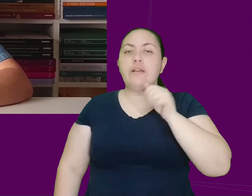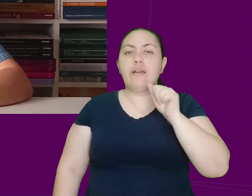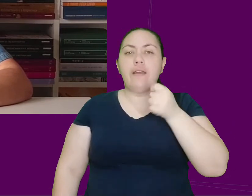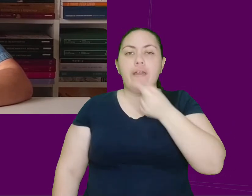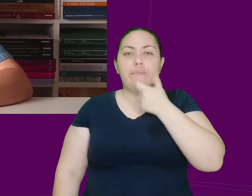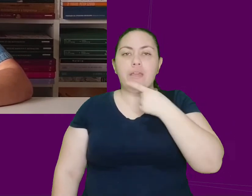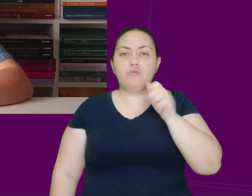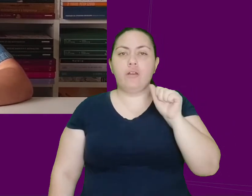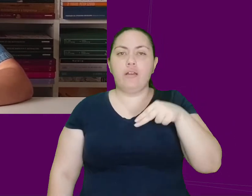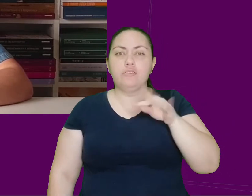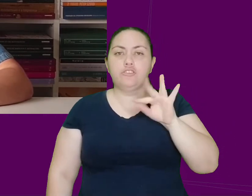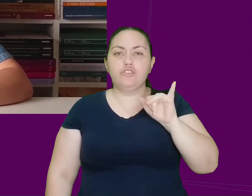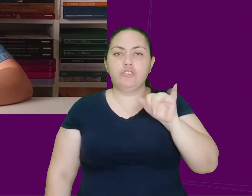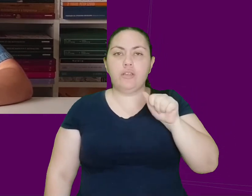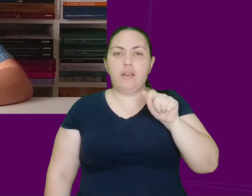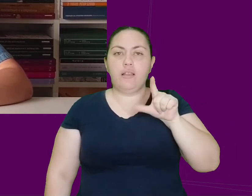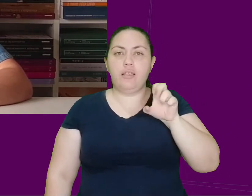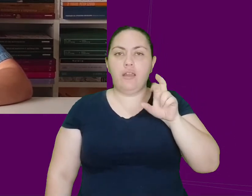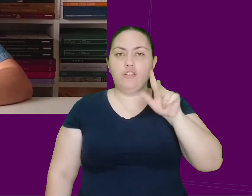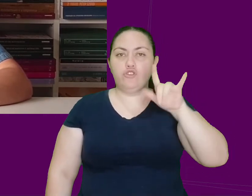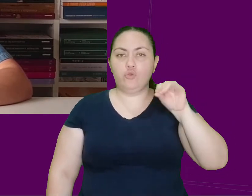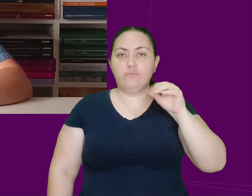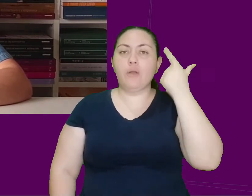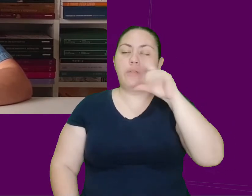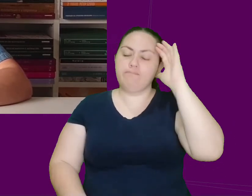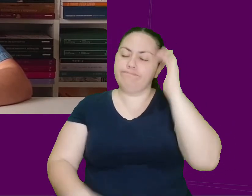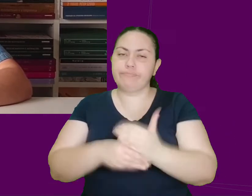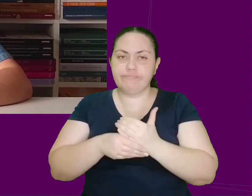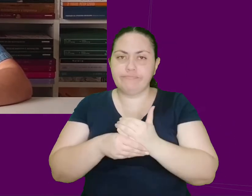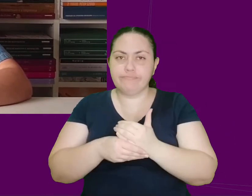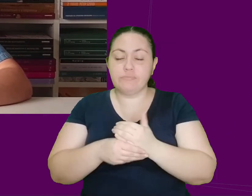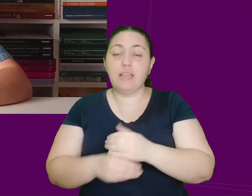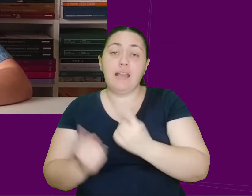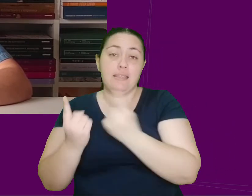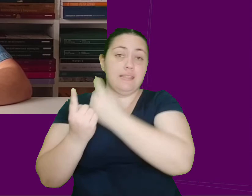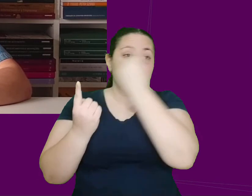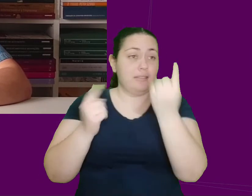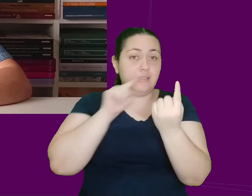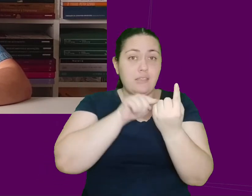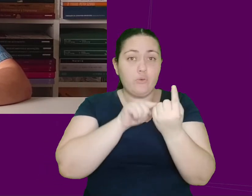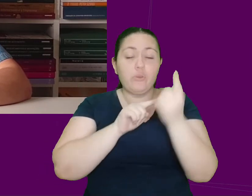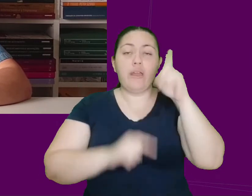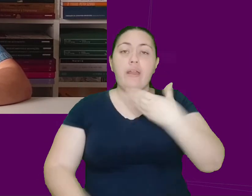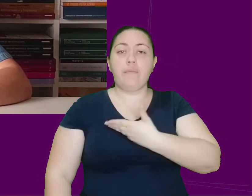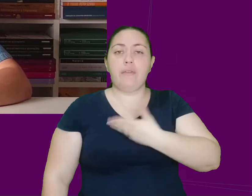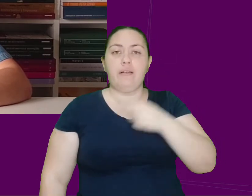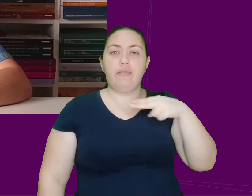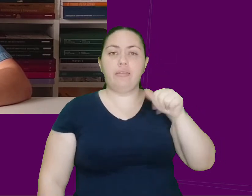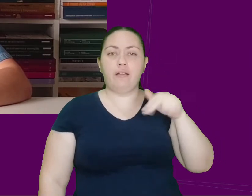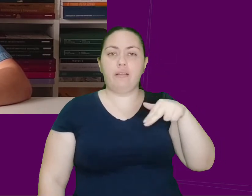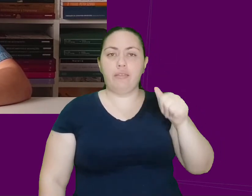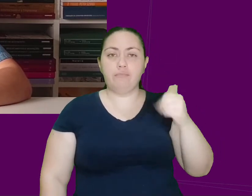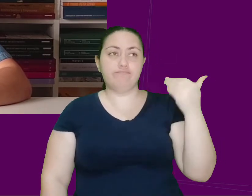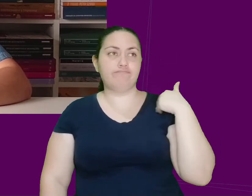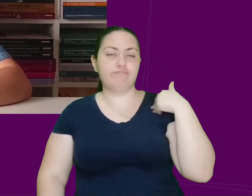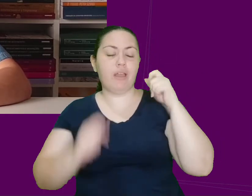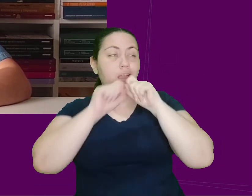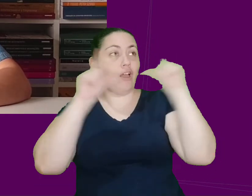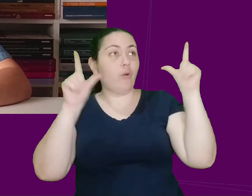sempre. Na segunda, ele é acordado por sua amiga Nana. Os dois vão tomar café da manhã na piscina e ele se atualiza sobre